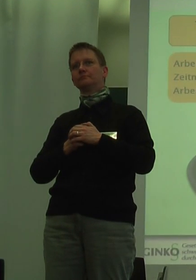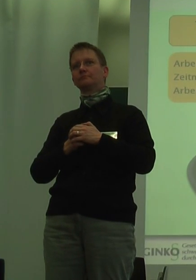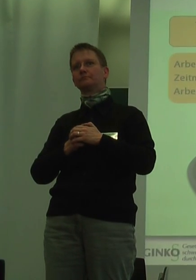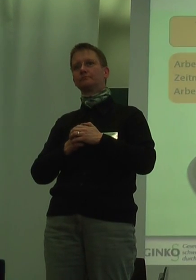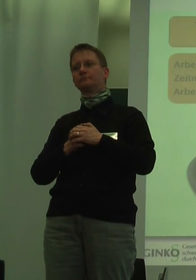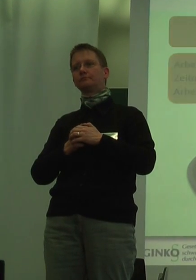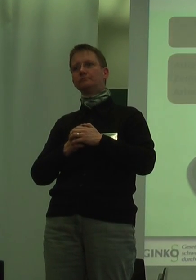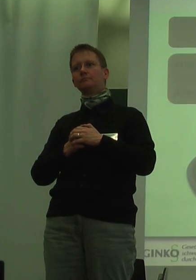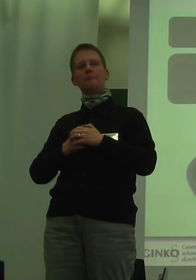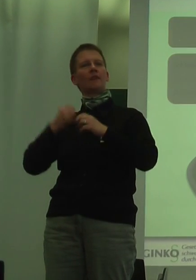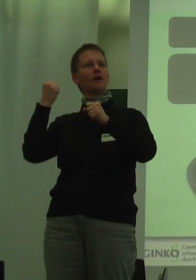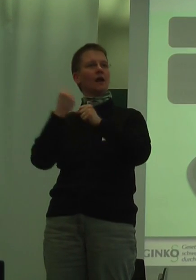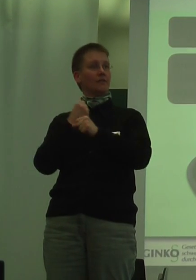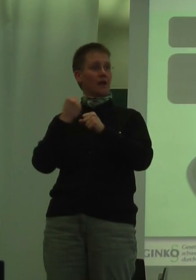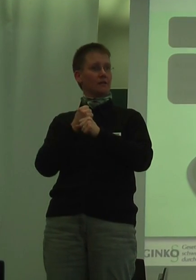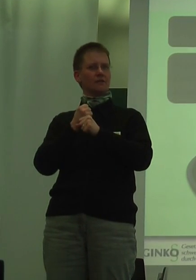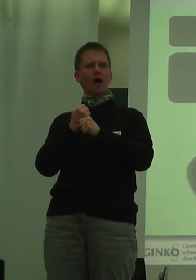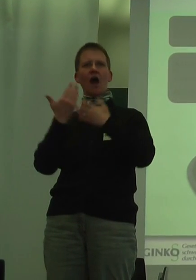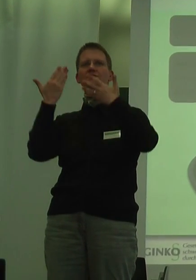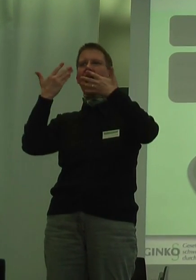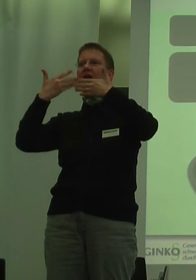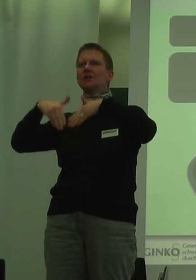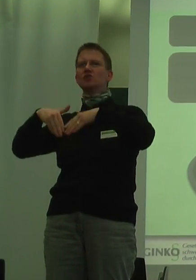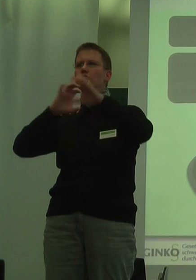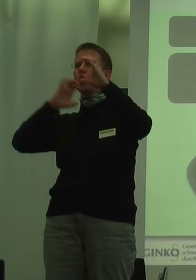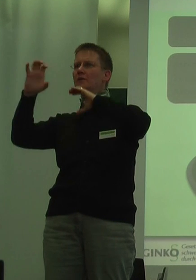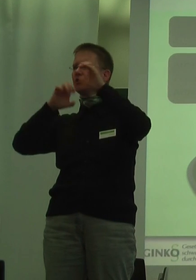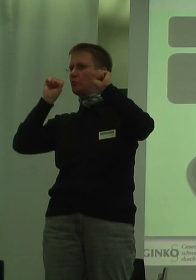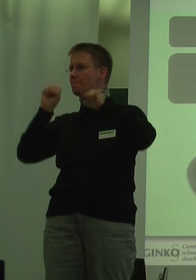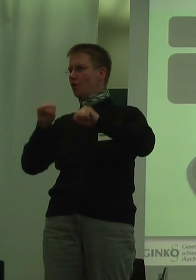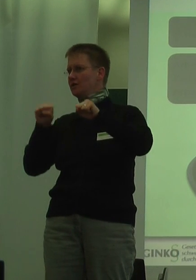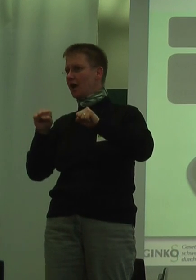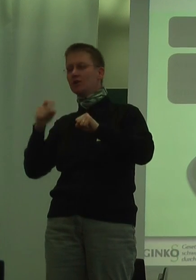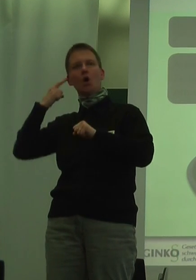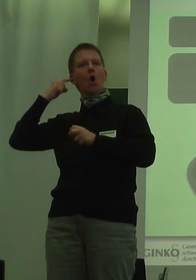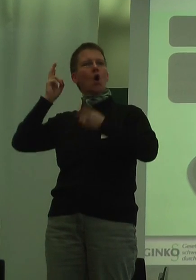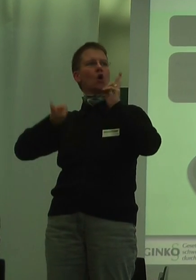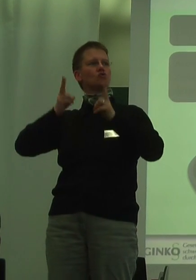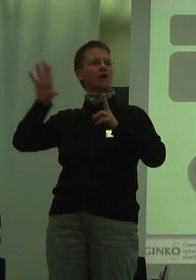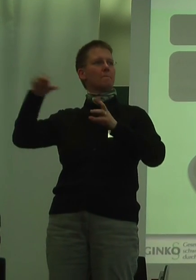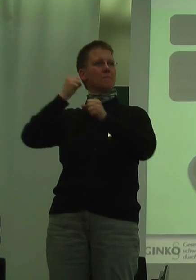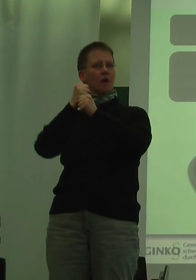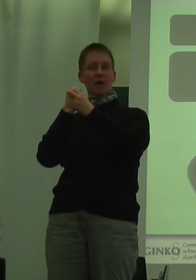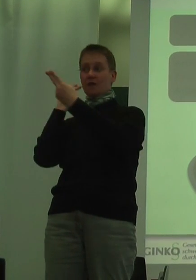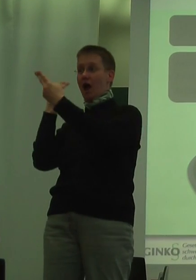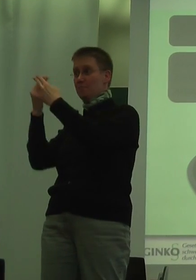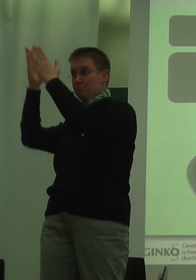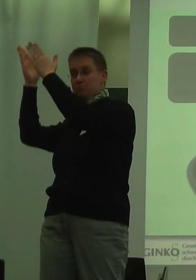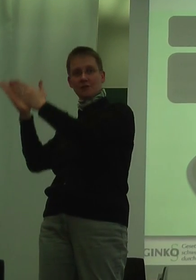Die Tätigkeiten an die eingeschränkten kommunikativen Möglichkeiten der wirtschaftlichen Mitarbeiter anzupassen, ist also eine